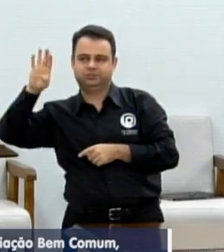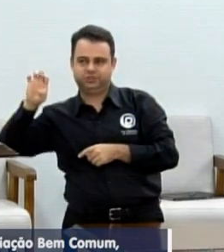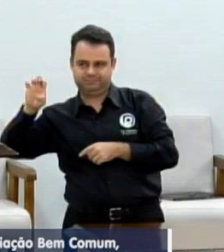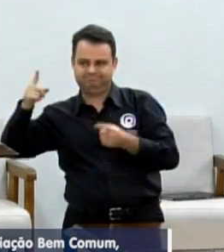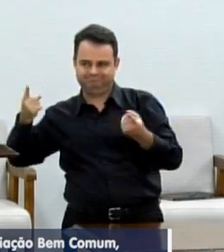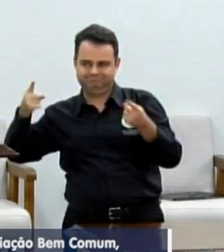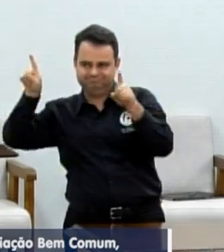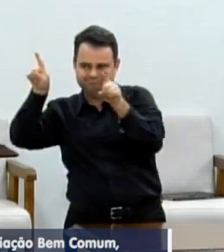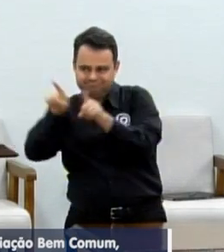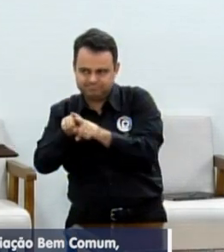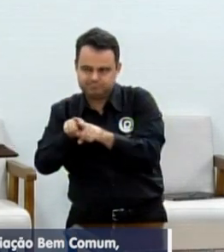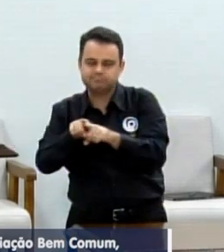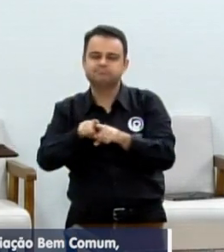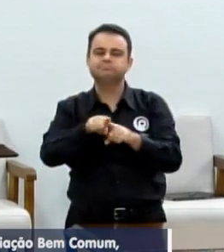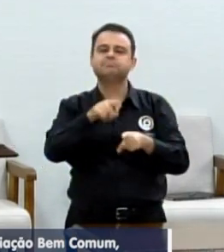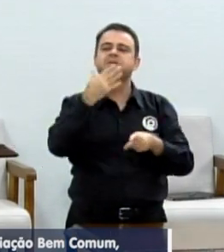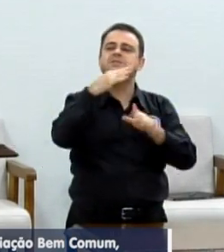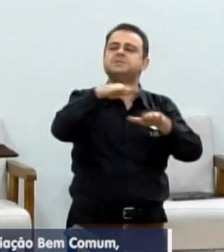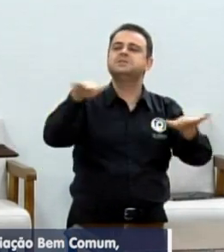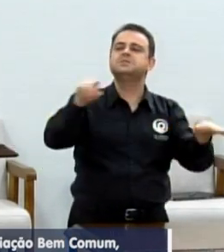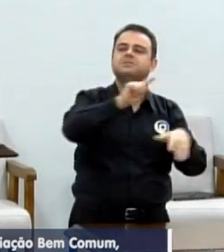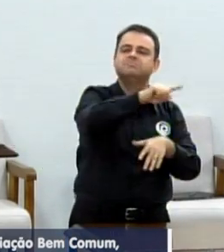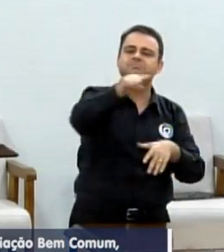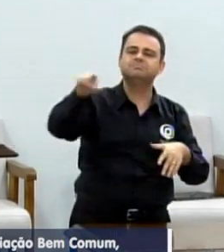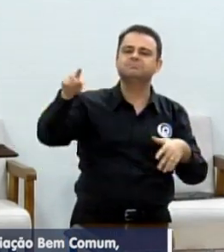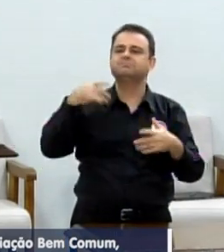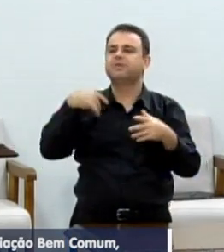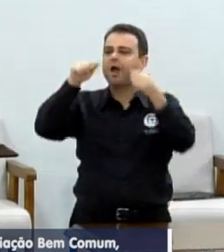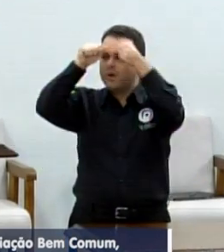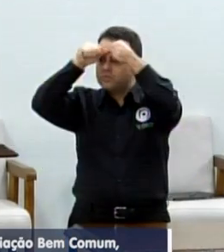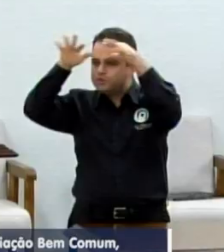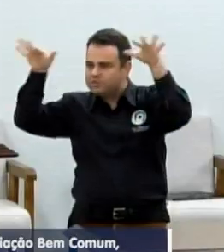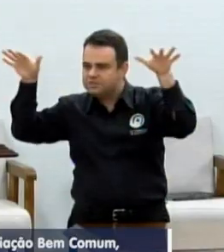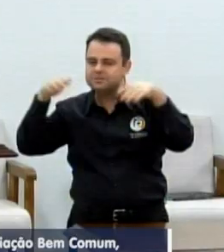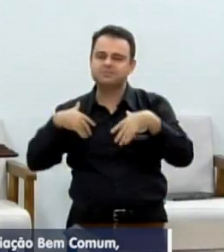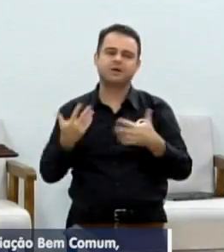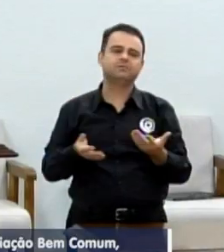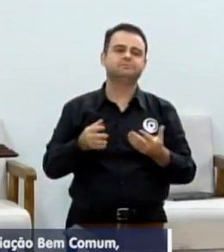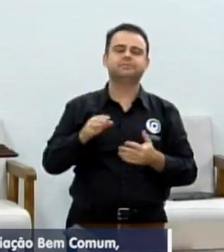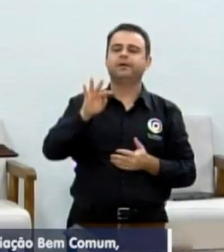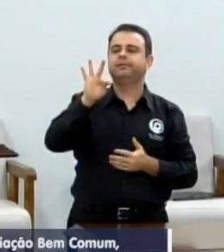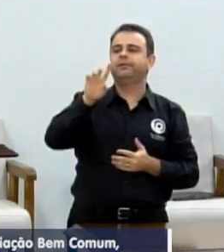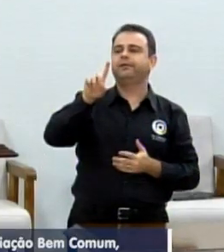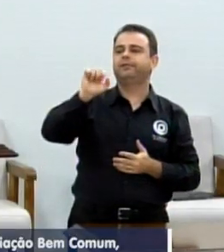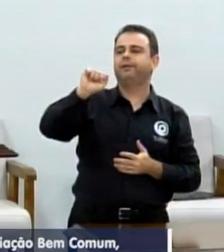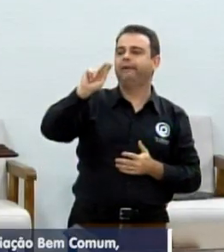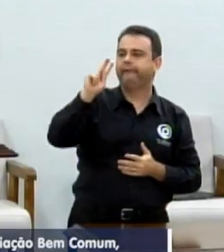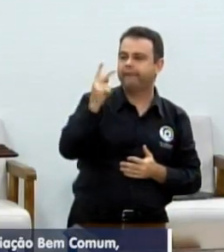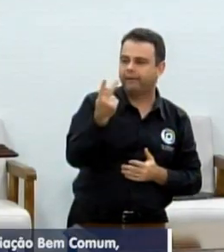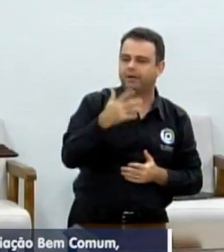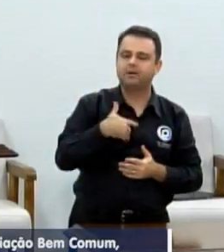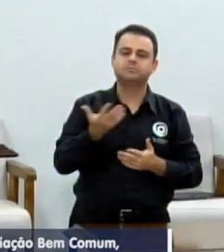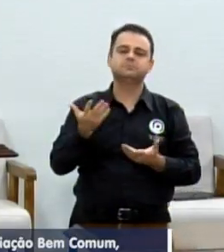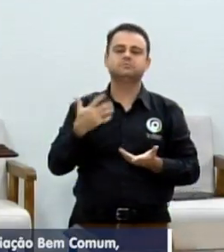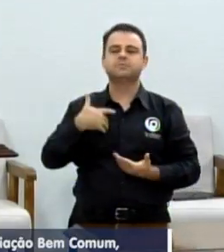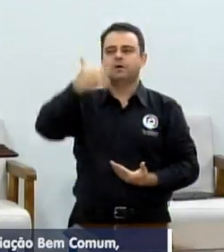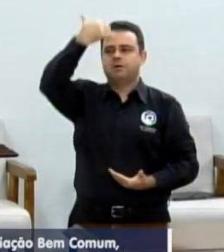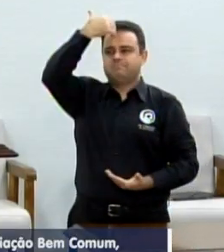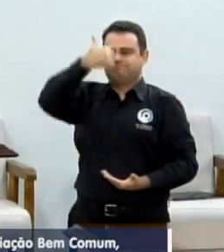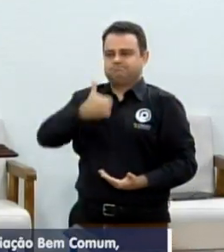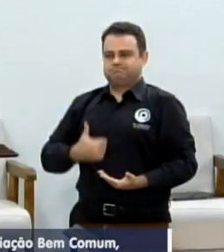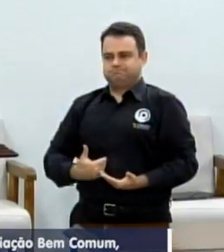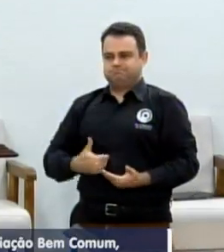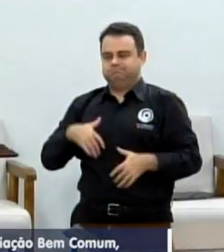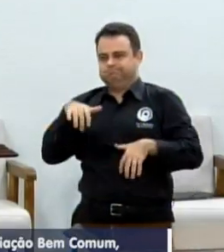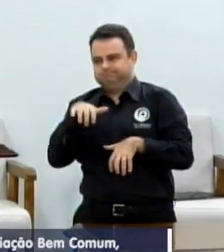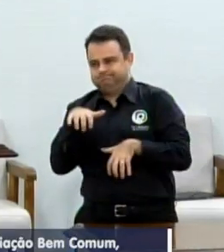escolar, TDAH, autismo, parasia cerebral e outros problemas que